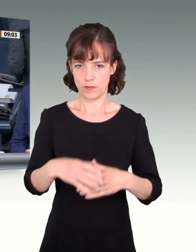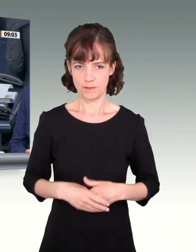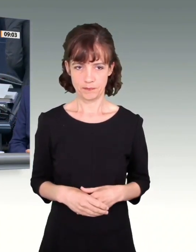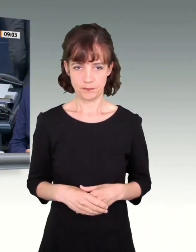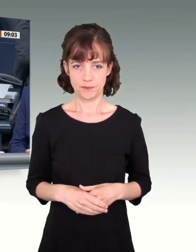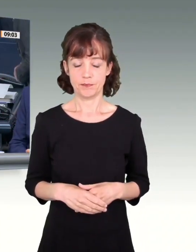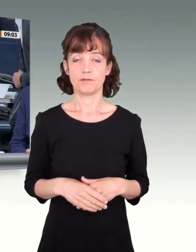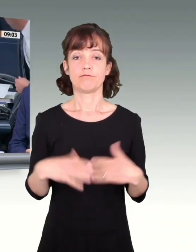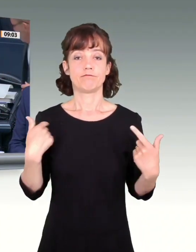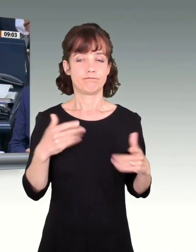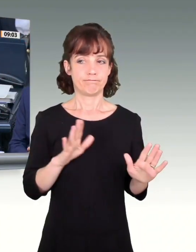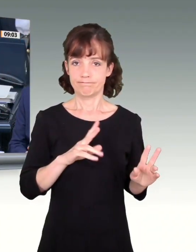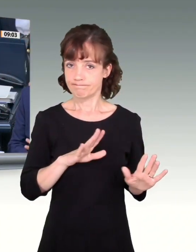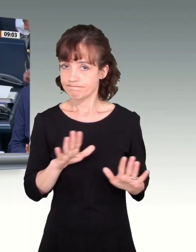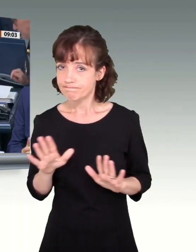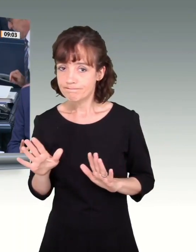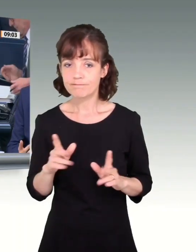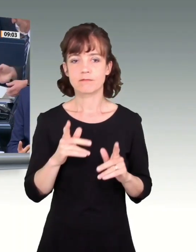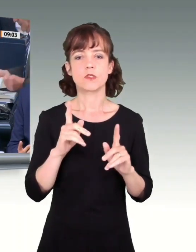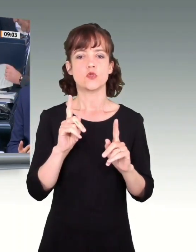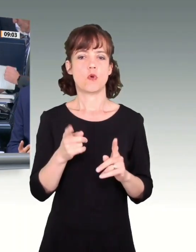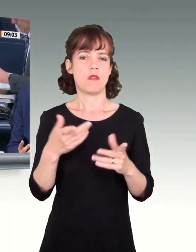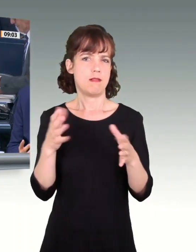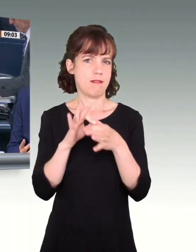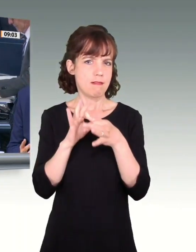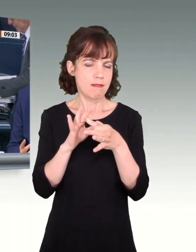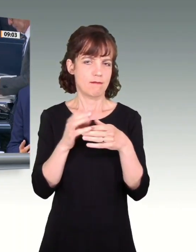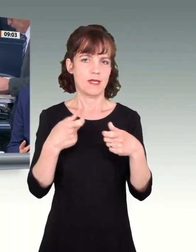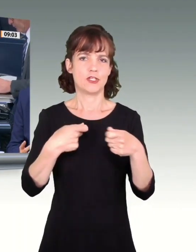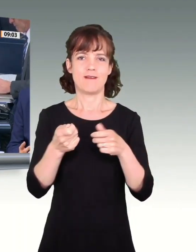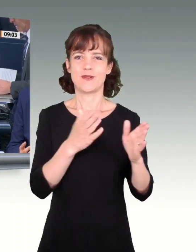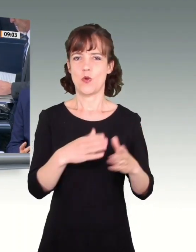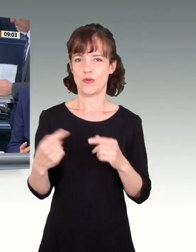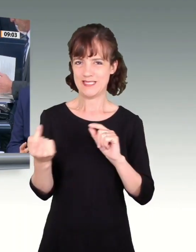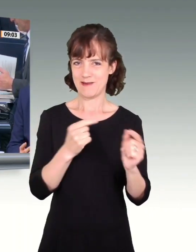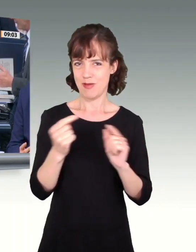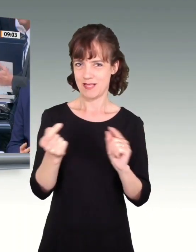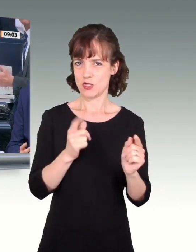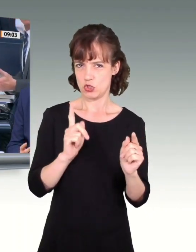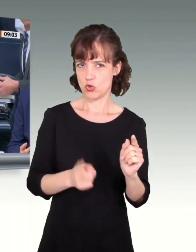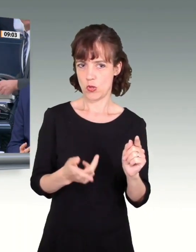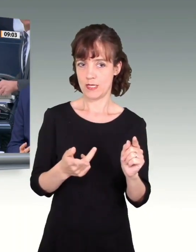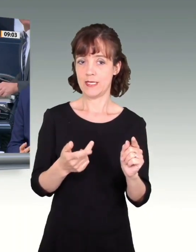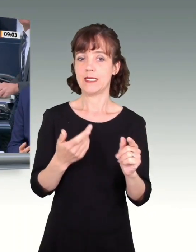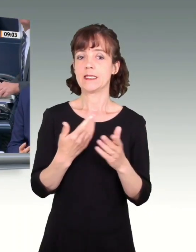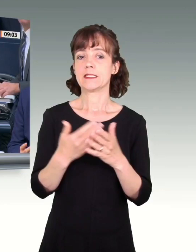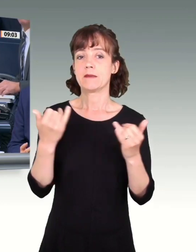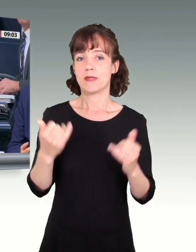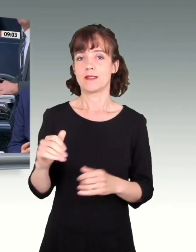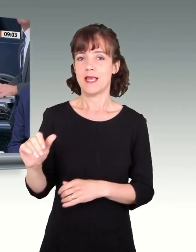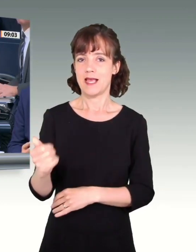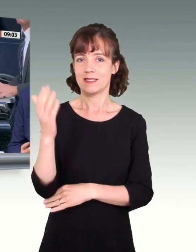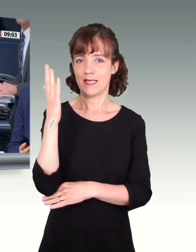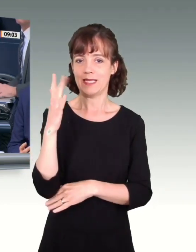Soweit ich gehört habe, soll es dazu eine Geschäftsordnungsdebatte geben. Dazu rufe als erster Rednerin ans